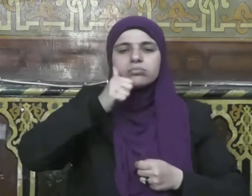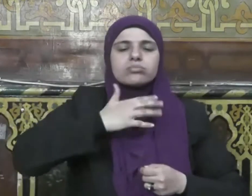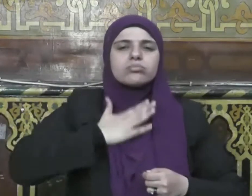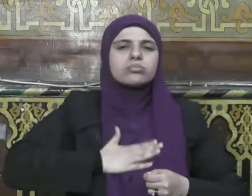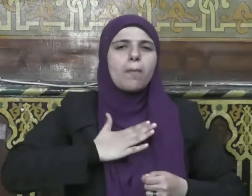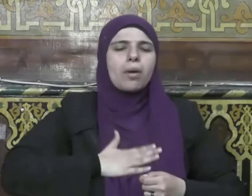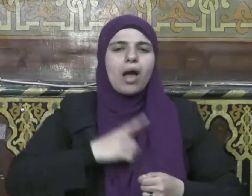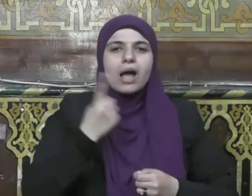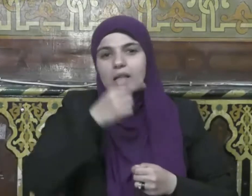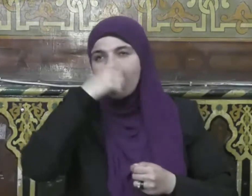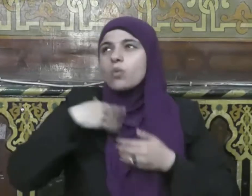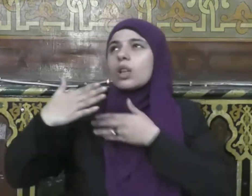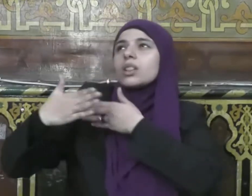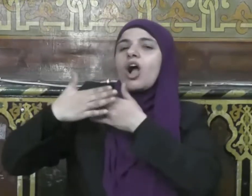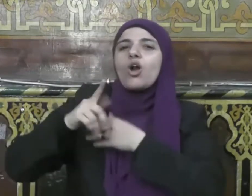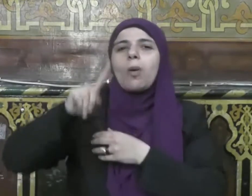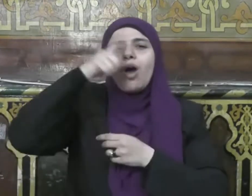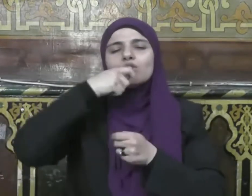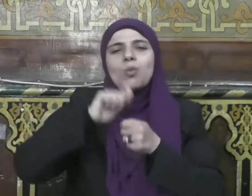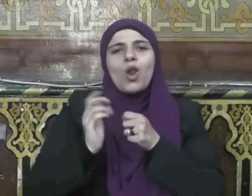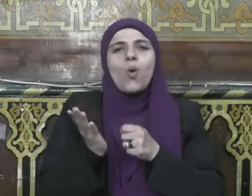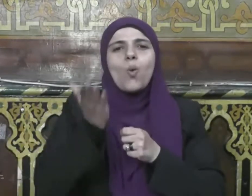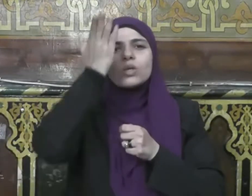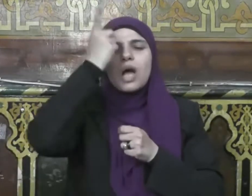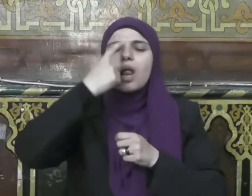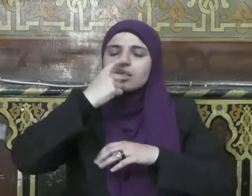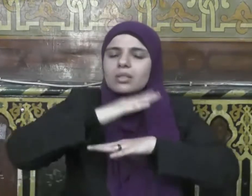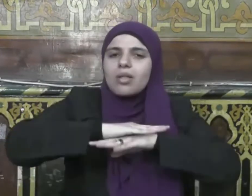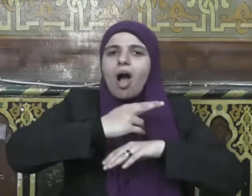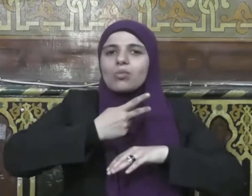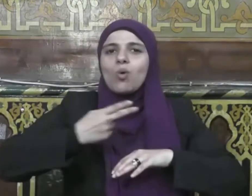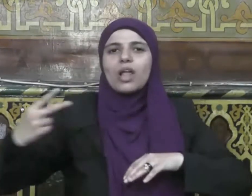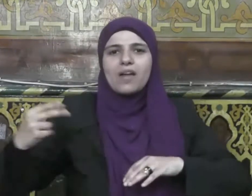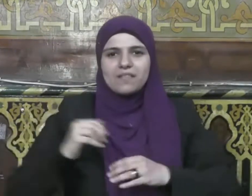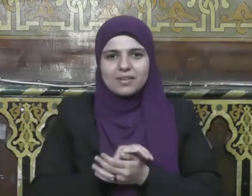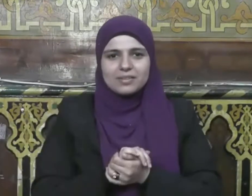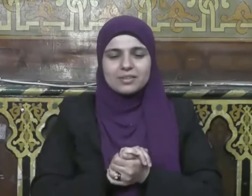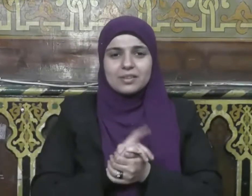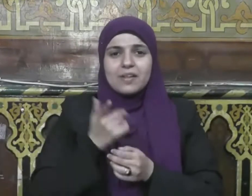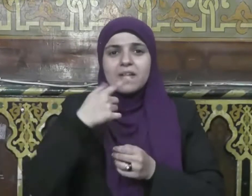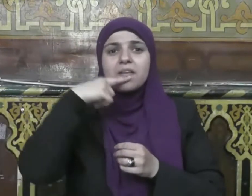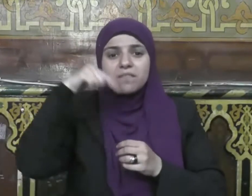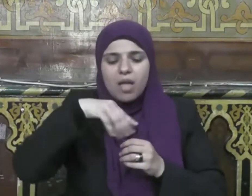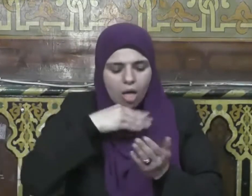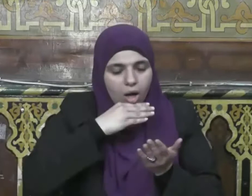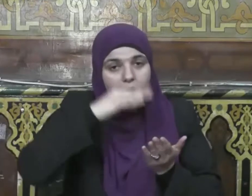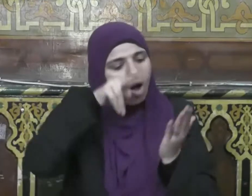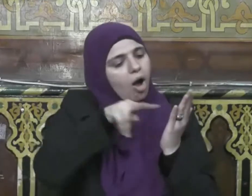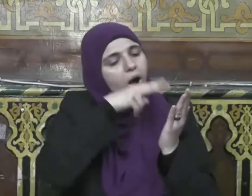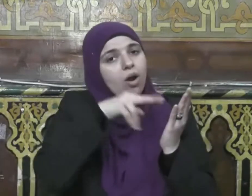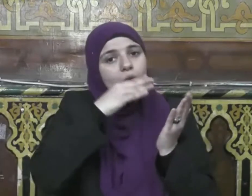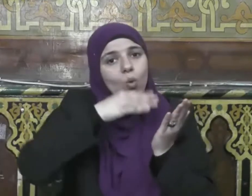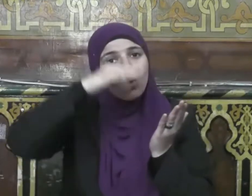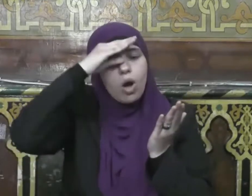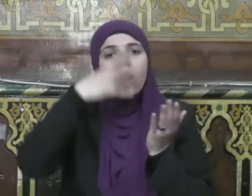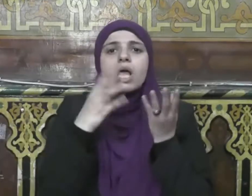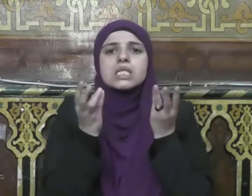فكراءة القرآن والذكر وقيام الليل والصدقات والصلح بين الناس